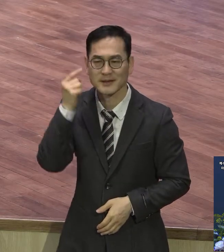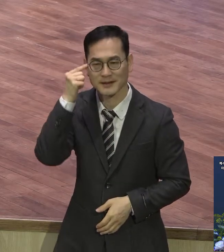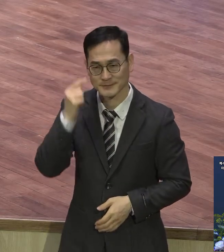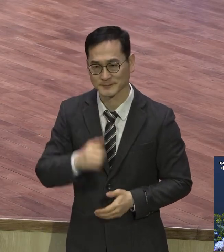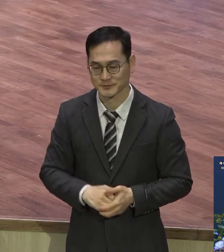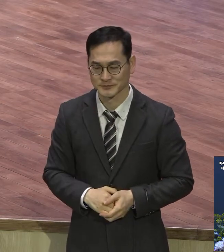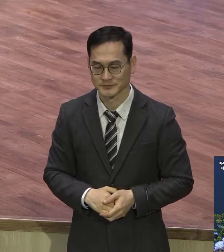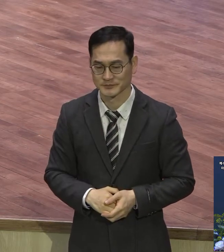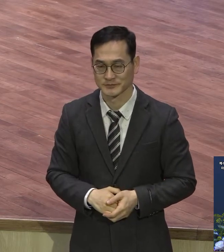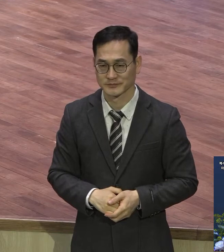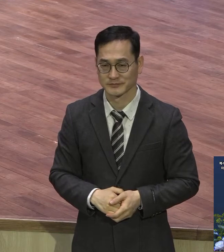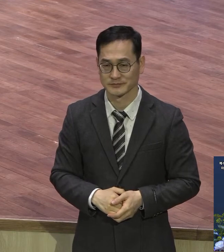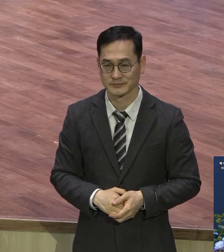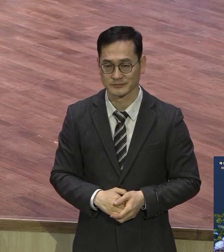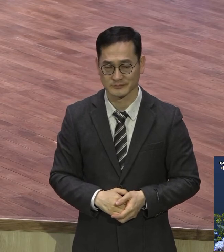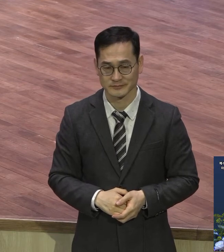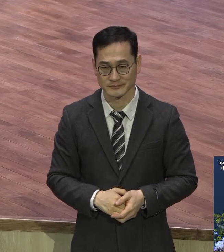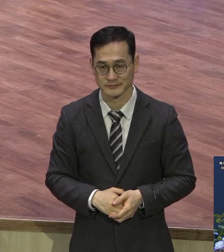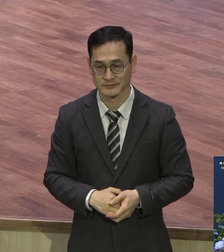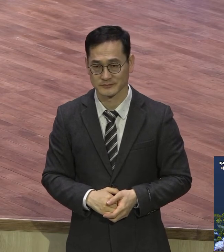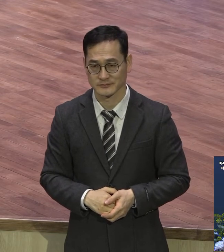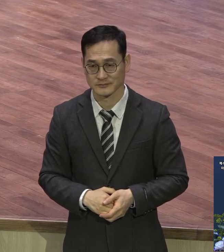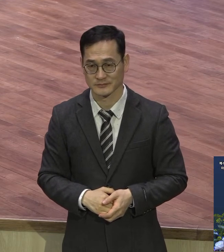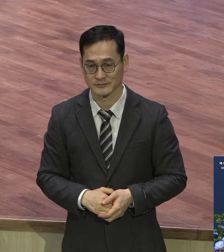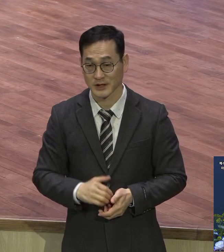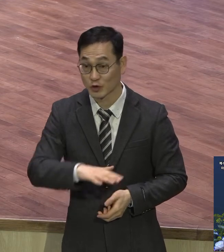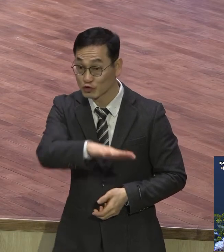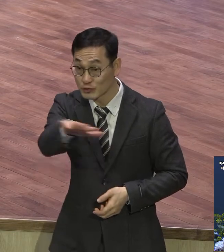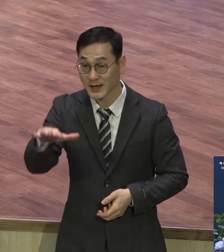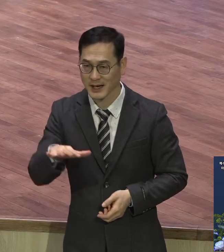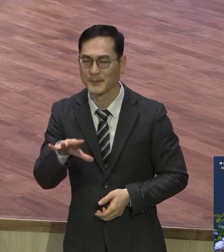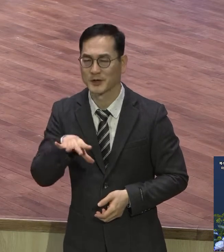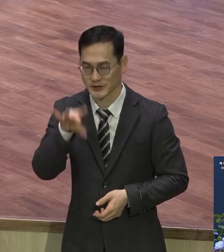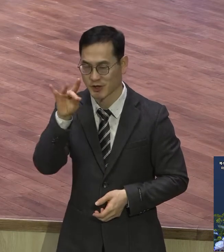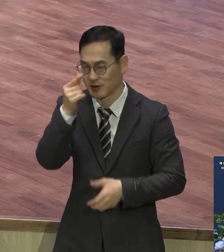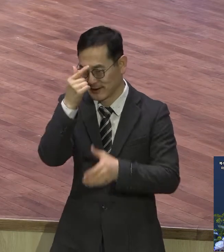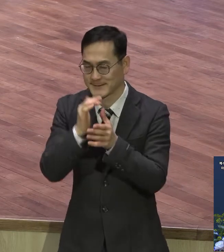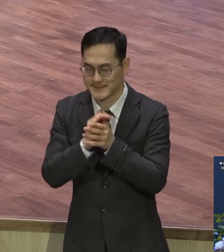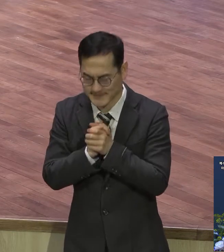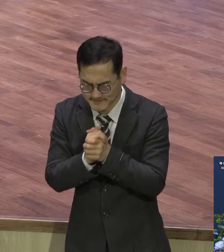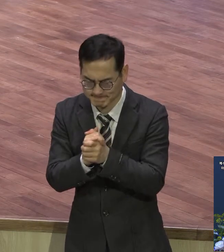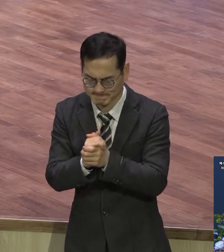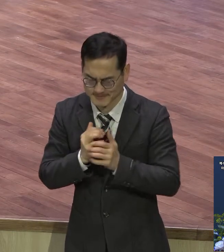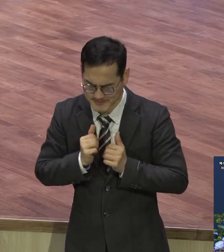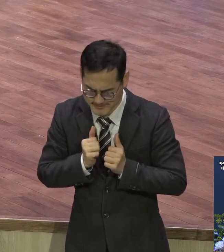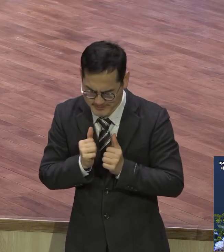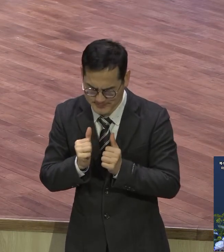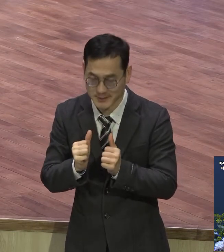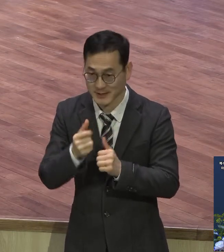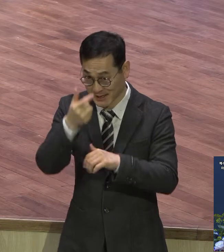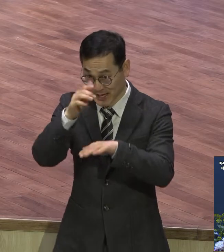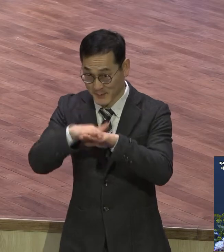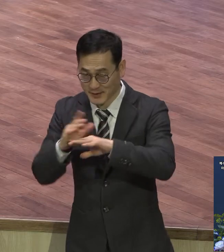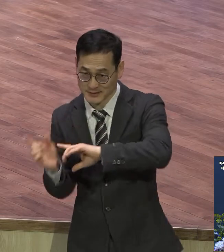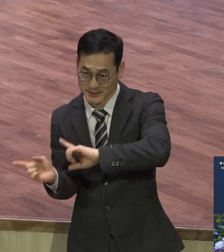대신해서라도 열정을 가지고 그런 기도를 통해서 속히 예배가 회복되기를 하나님 앞에